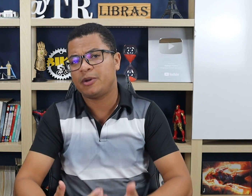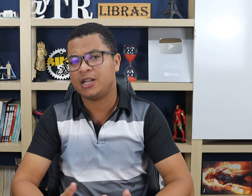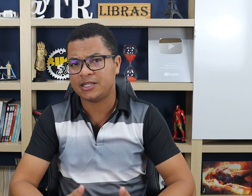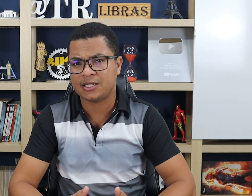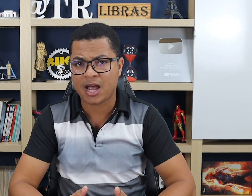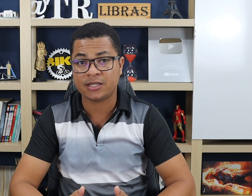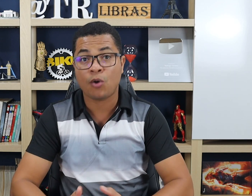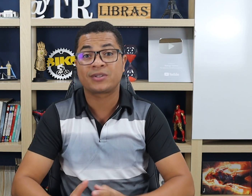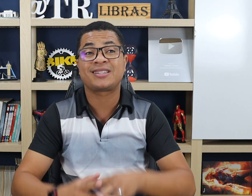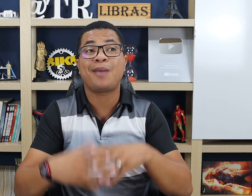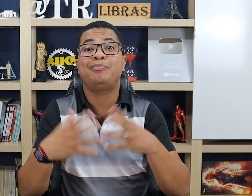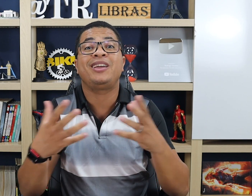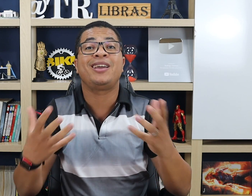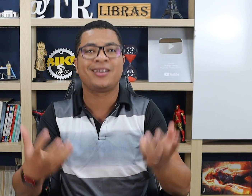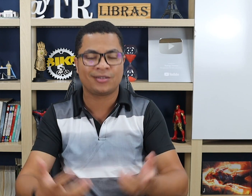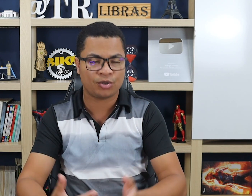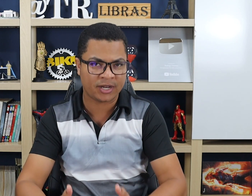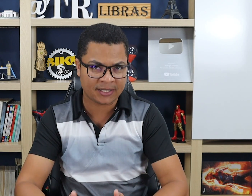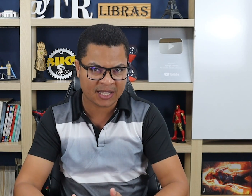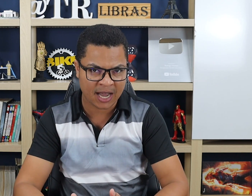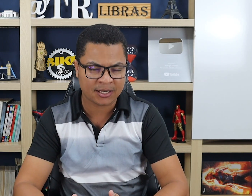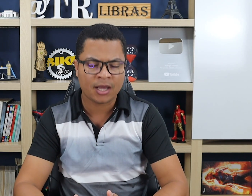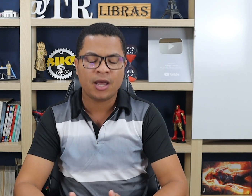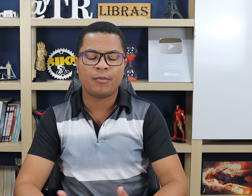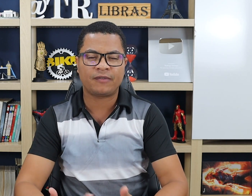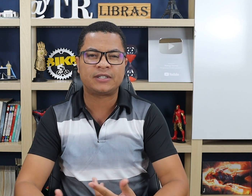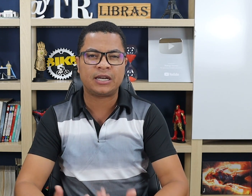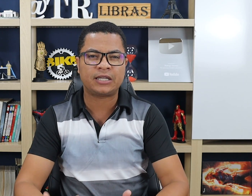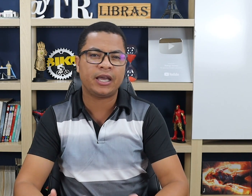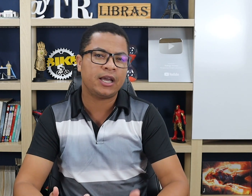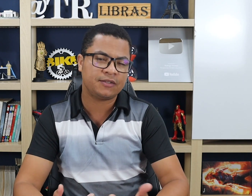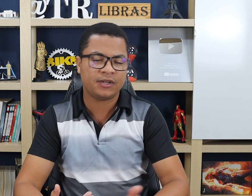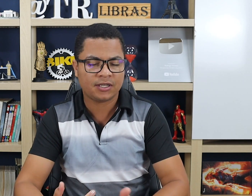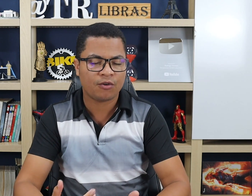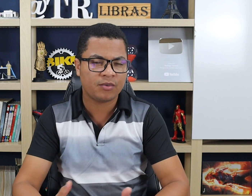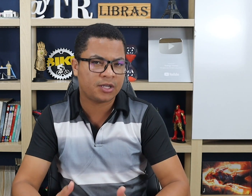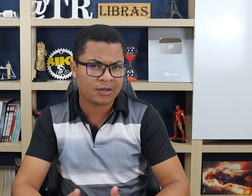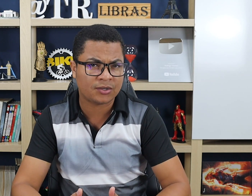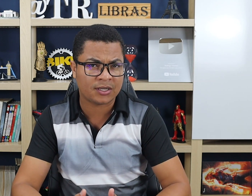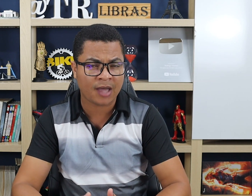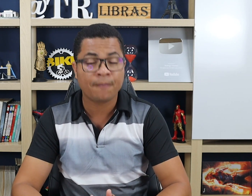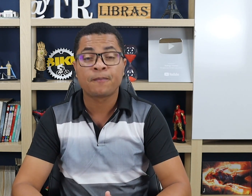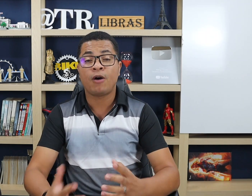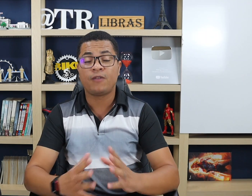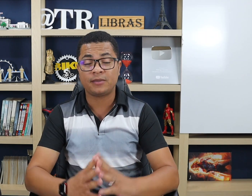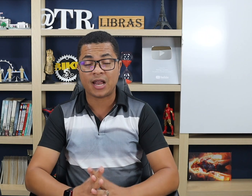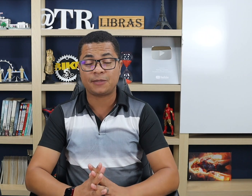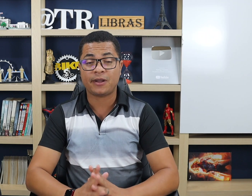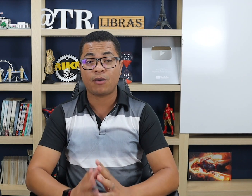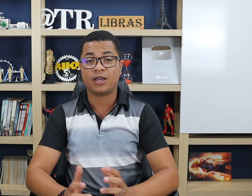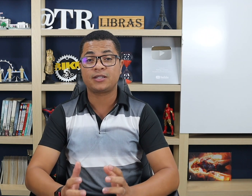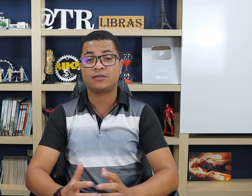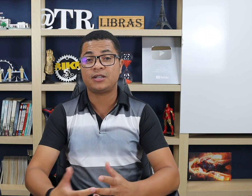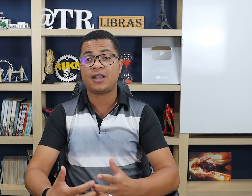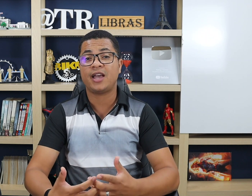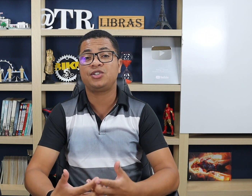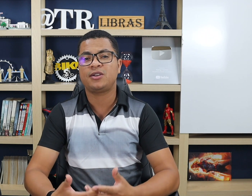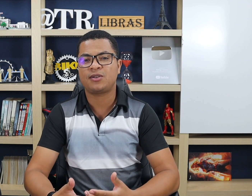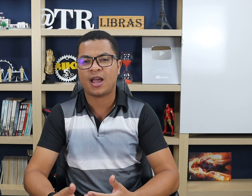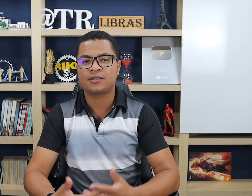aprender esses sinais ou saber sobre esses sinais para facilitar aí, às vezes, em algumas situações, tá? Bom, vamos lá explicar o que são sinais direcionais.